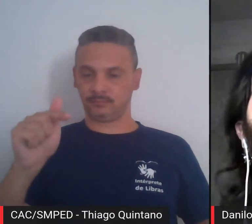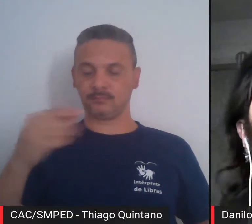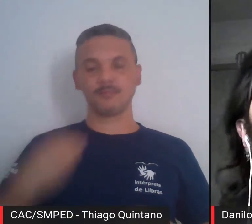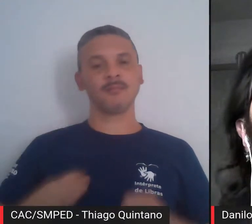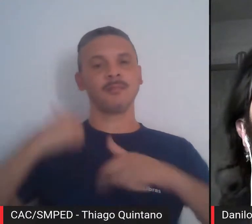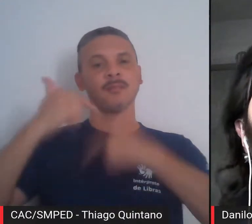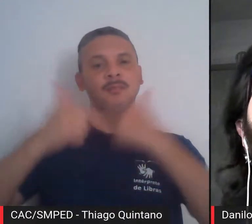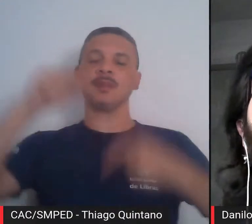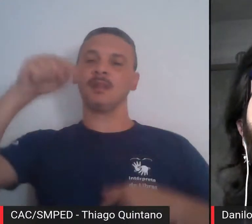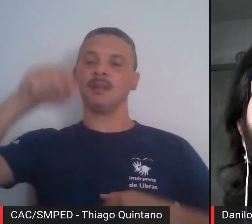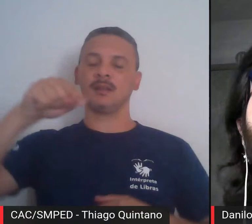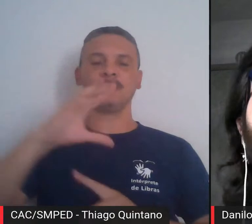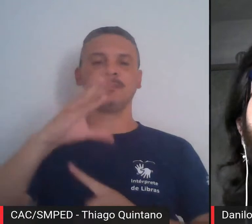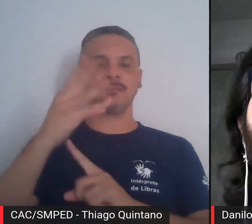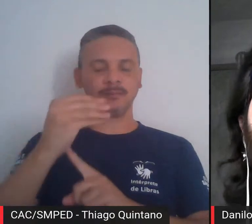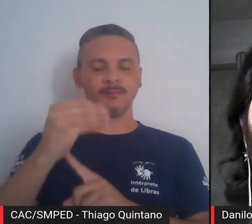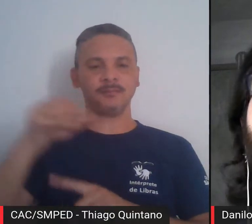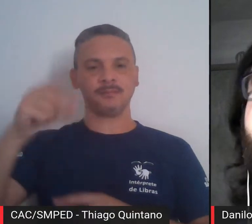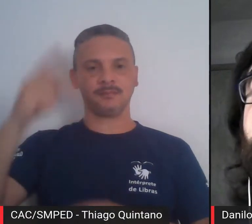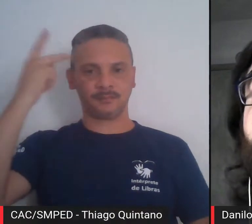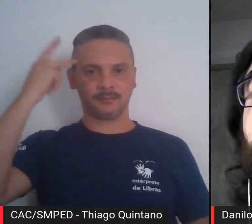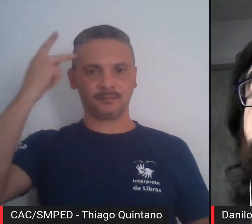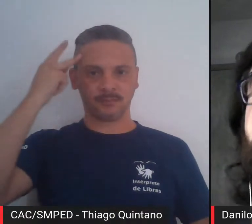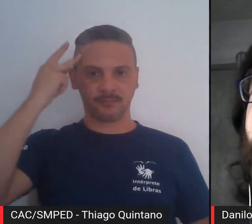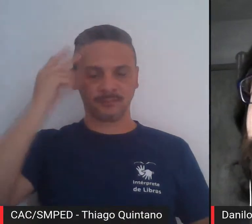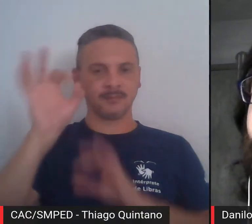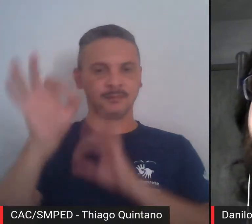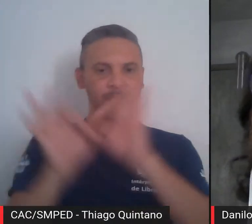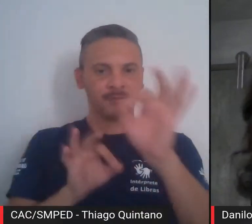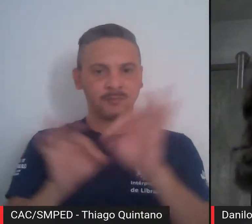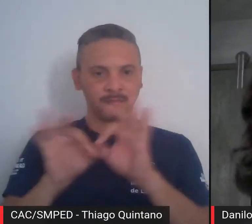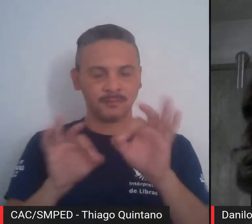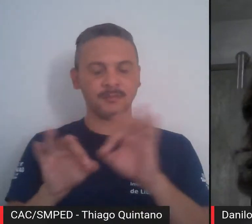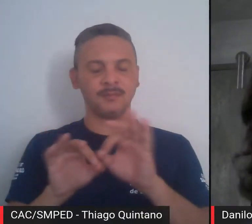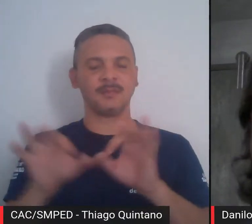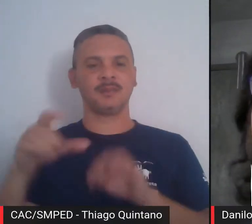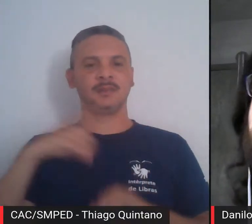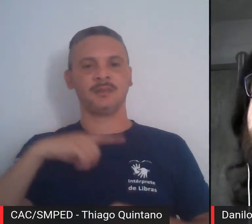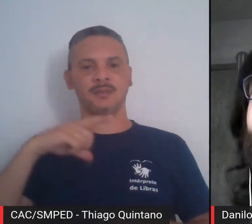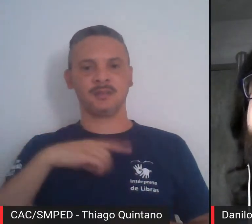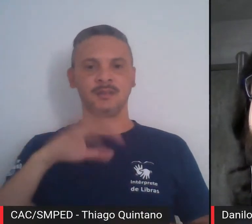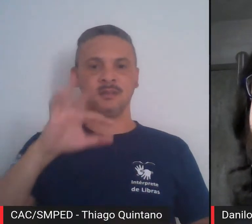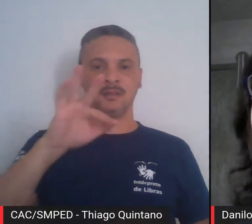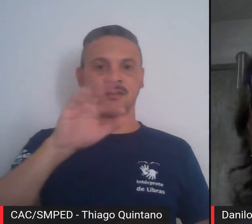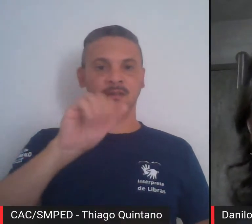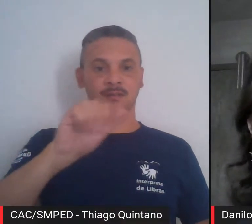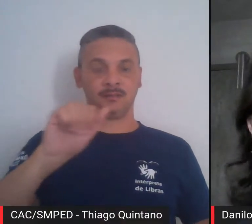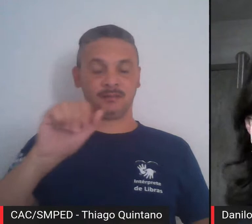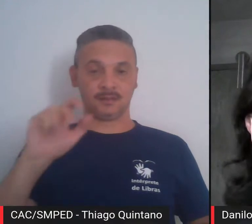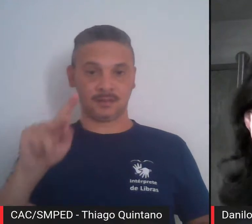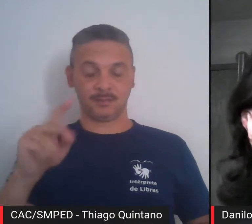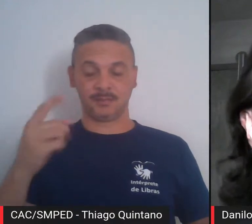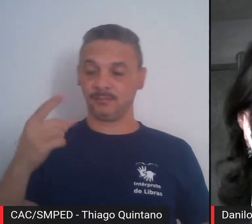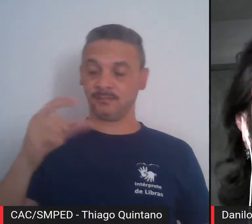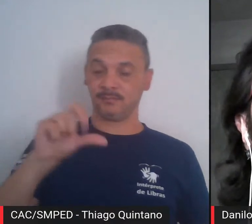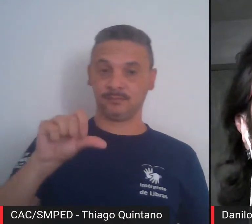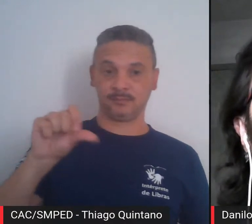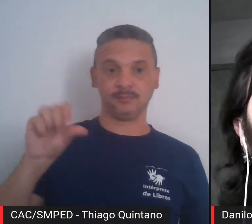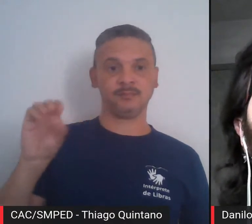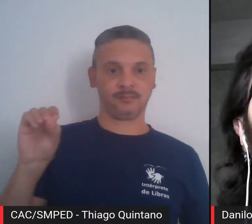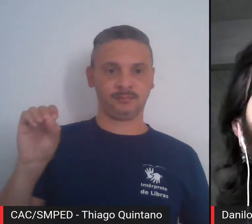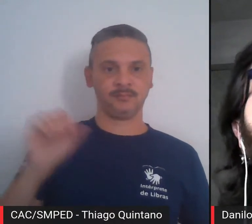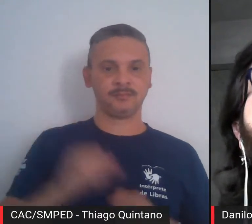Formou-se em artes plásticas pela Fundação Armando Alves Penteado, que é FAAP, em 1990. Desde